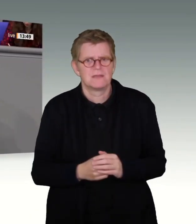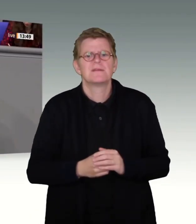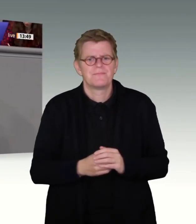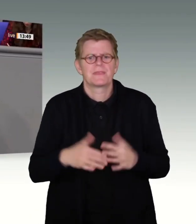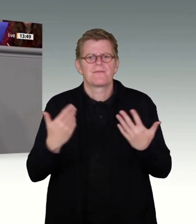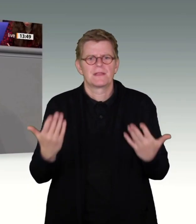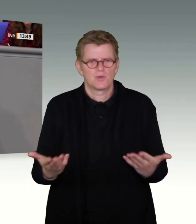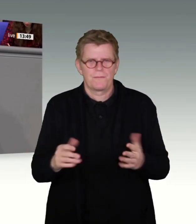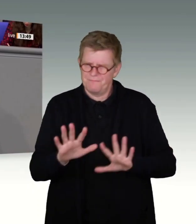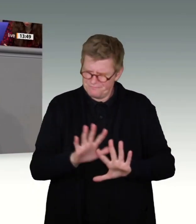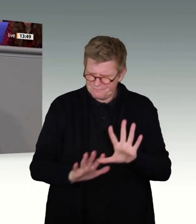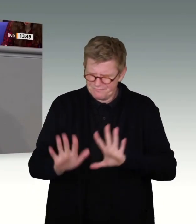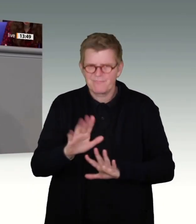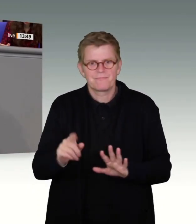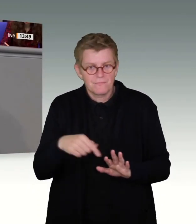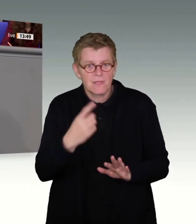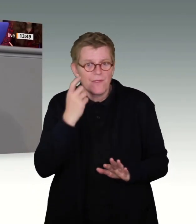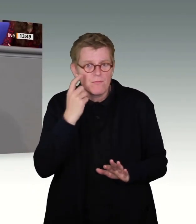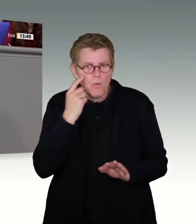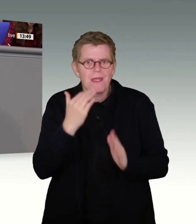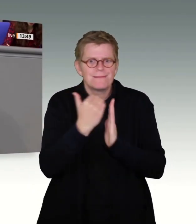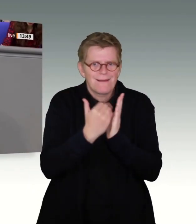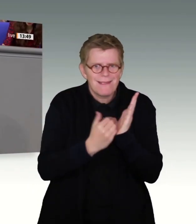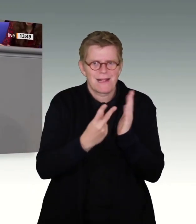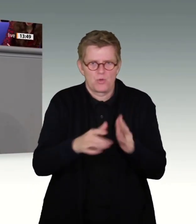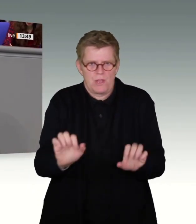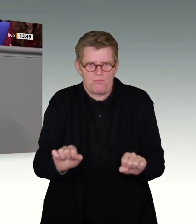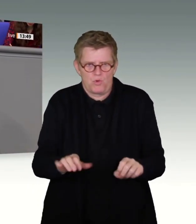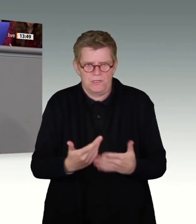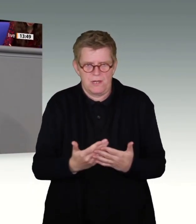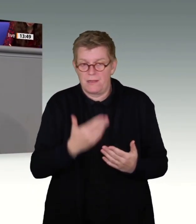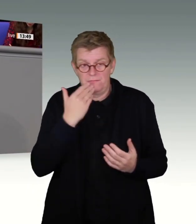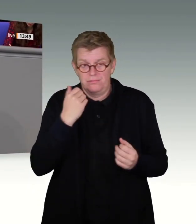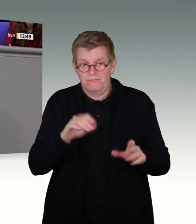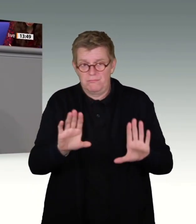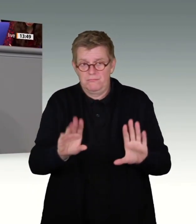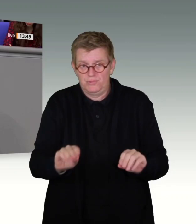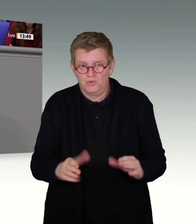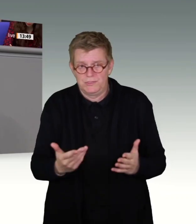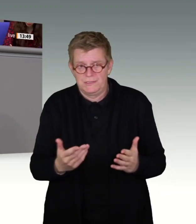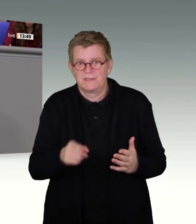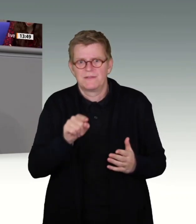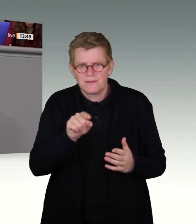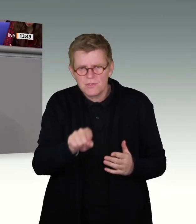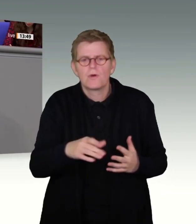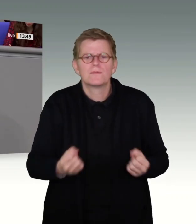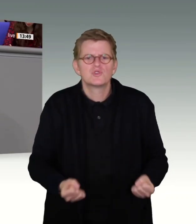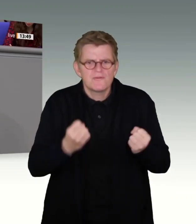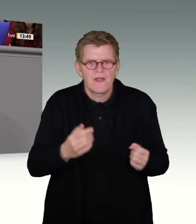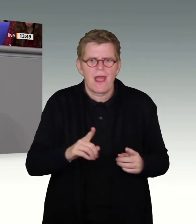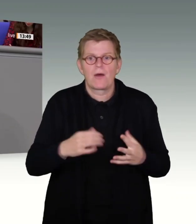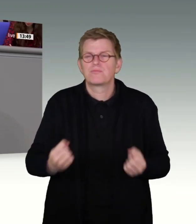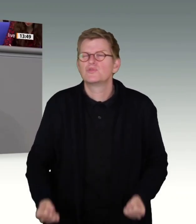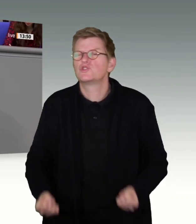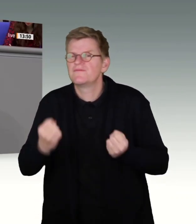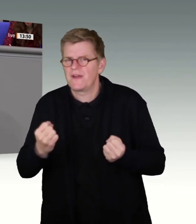Anschein erweckt wird, wir versuchen hier Regelungen und Möglichkeiten nicht zu nutzen, um die Begehung schwerer und